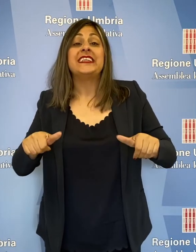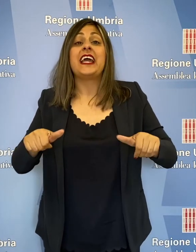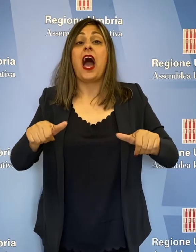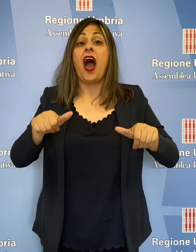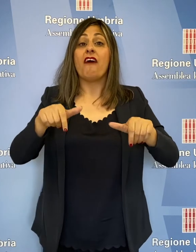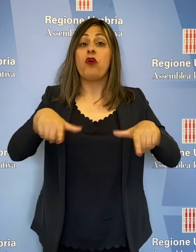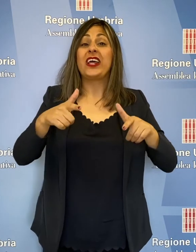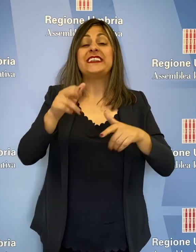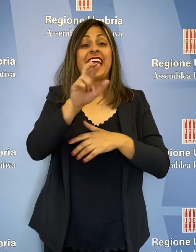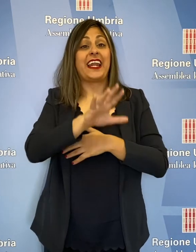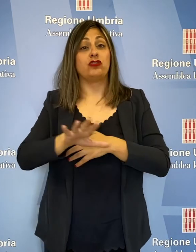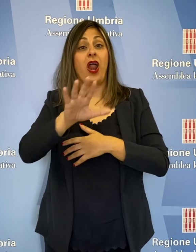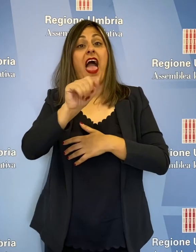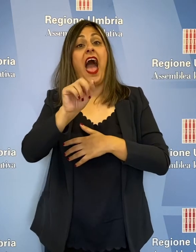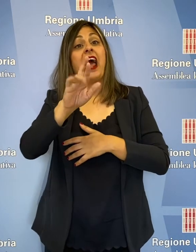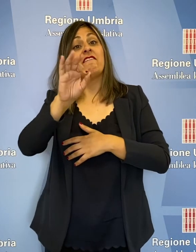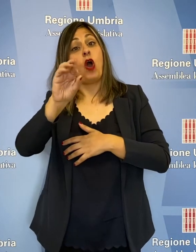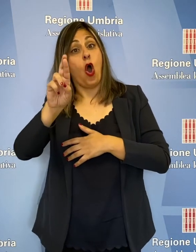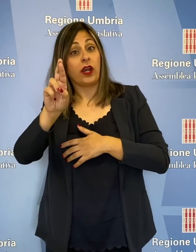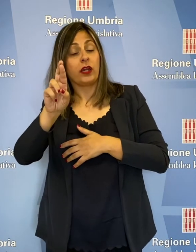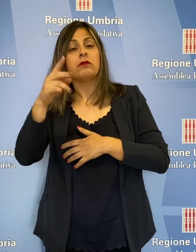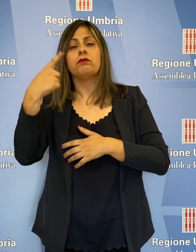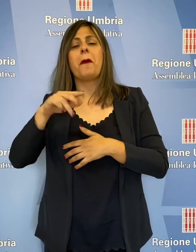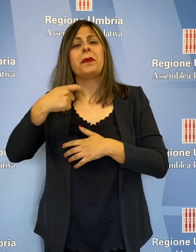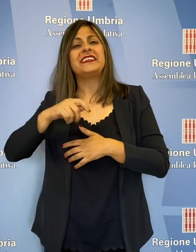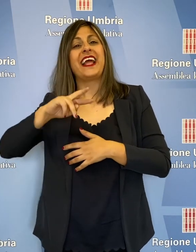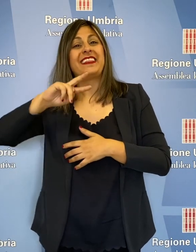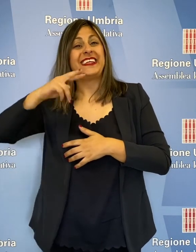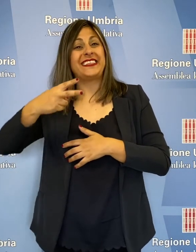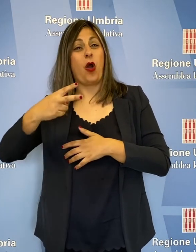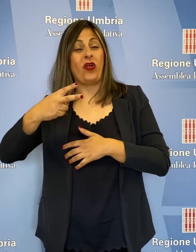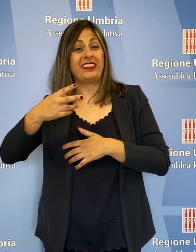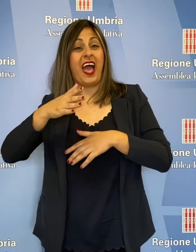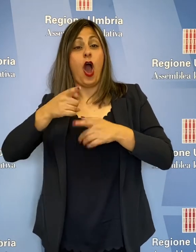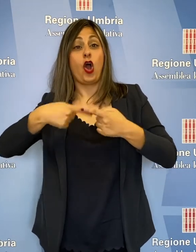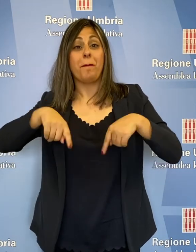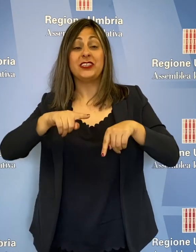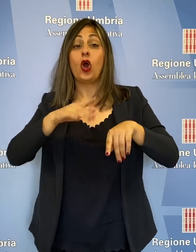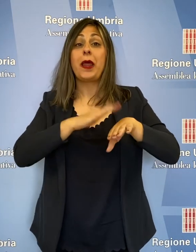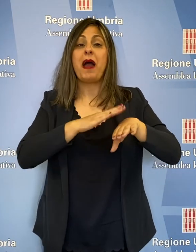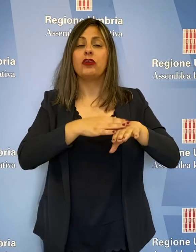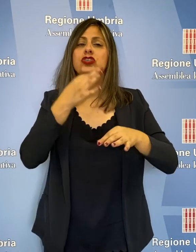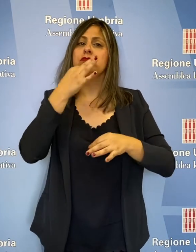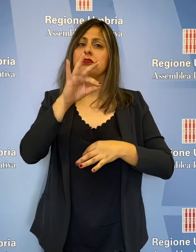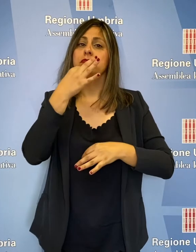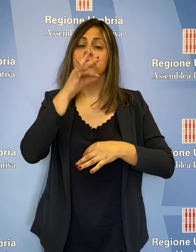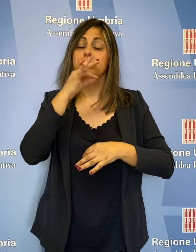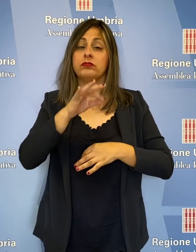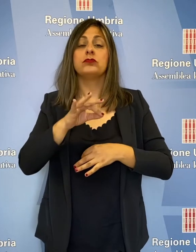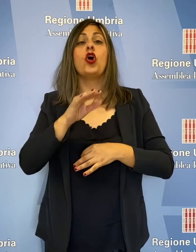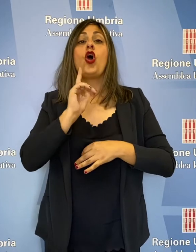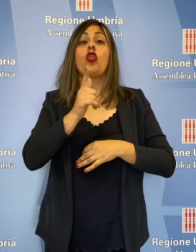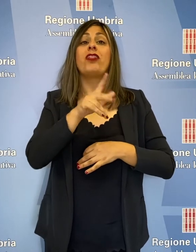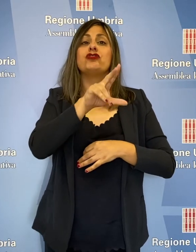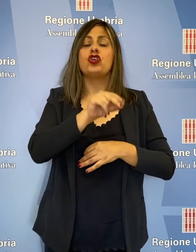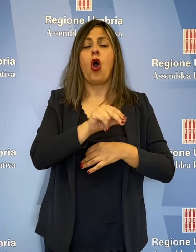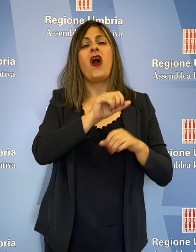AFOR, illustrato in aula dal Presidente della Seconda Commissione, Valerio Mancini, respinto con 12 no e 6 sì